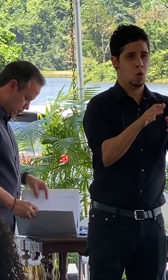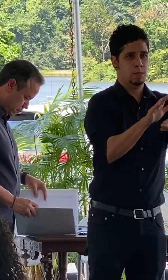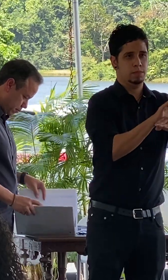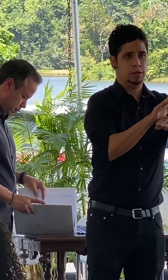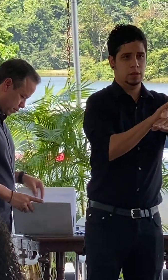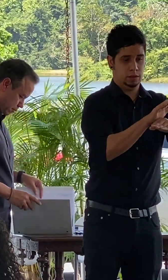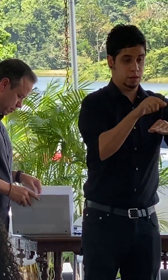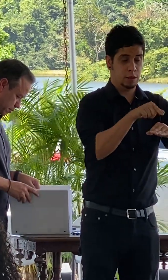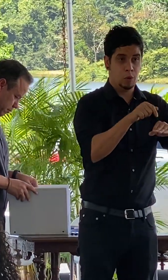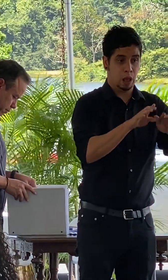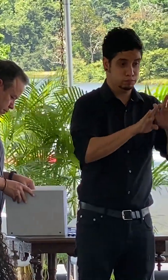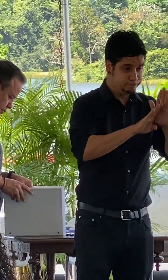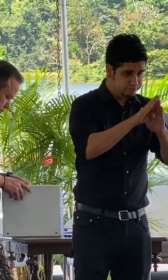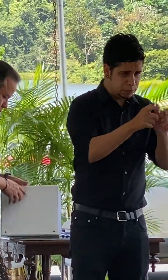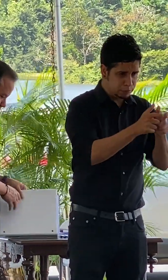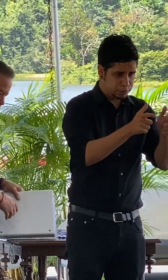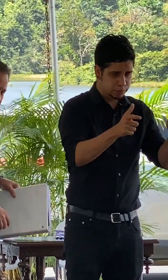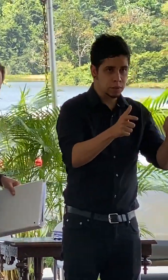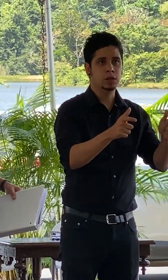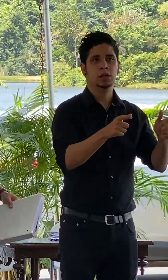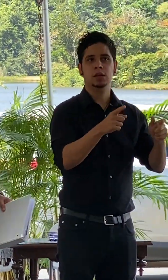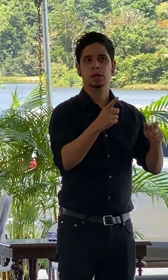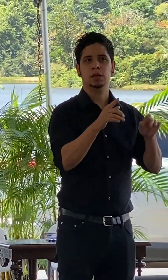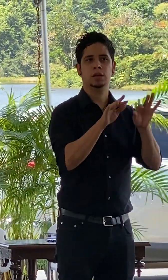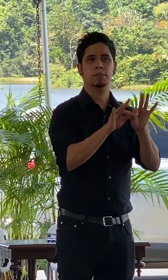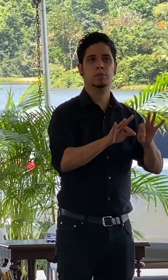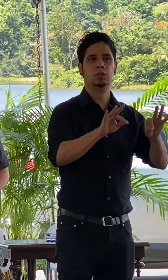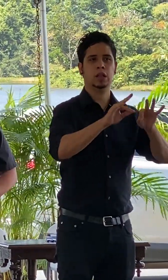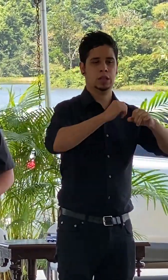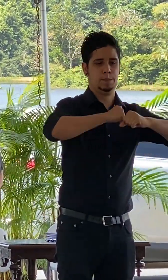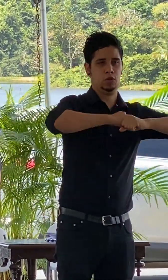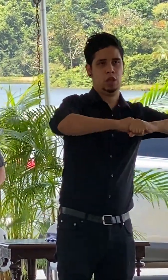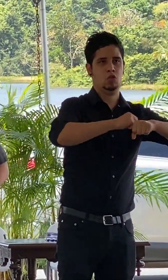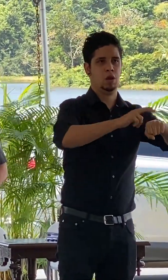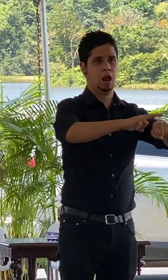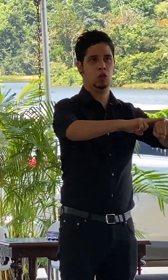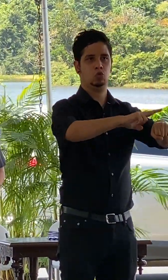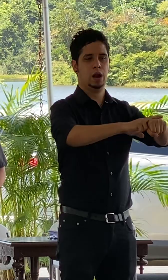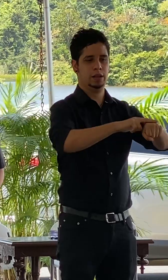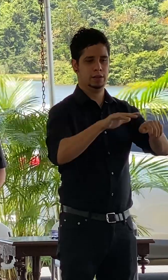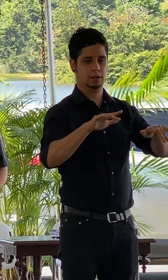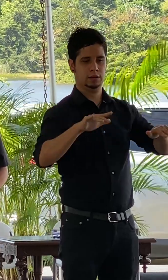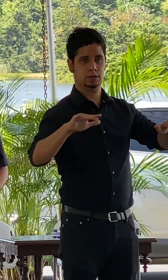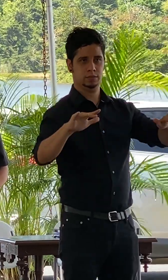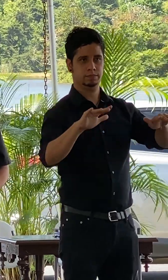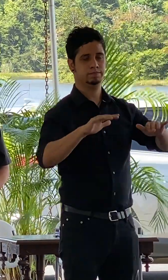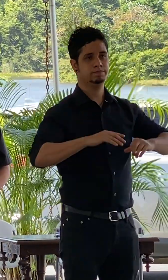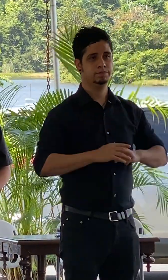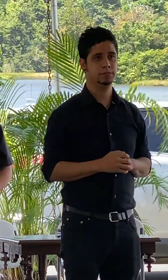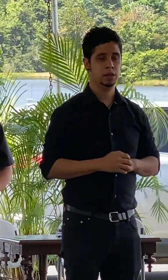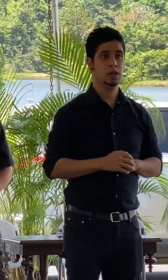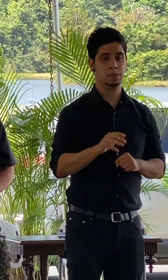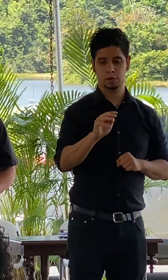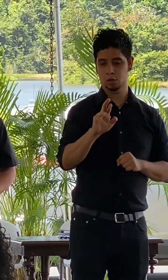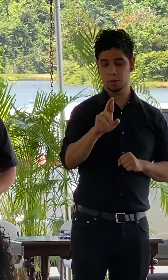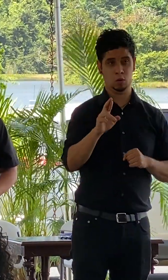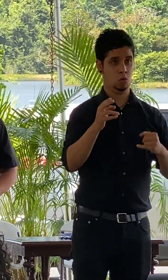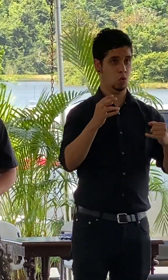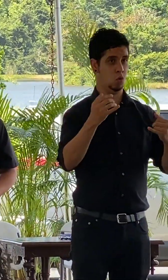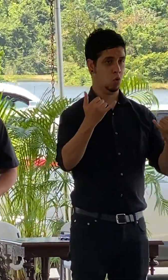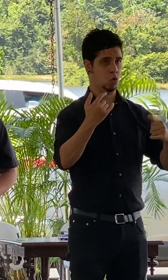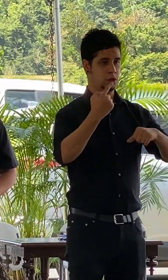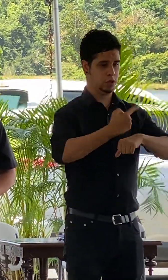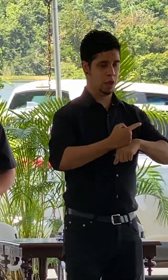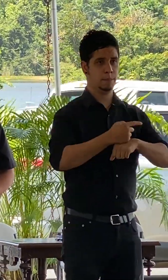desarrollen protegiendo siempre la flora la fauna y miguel romero un día como hoy